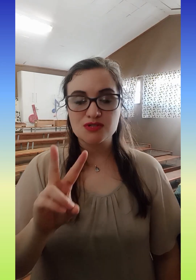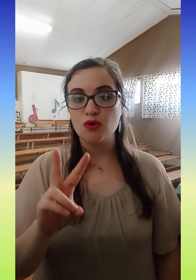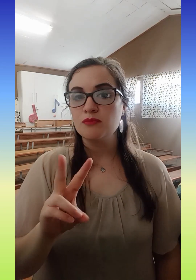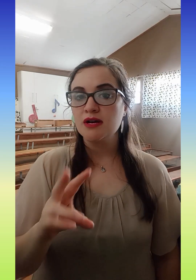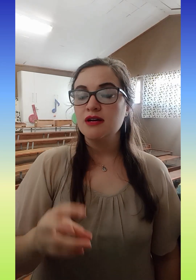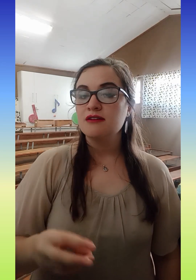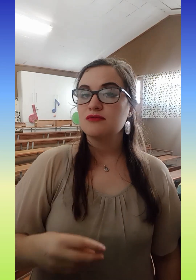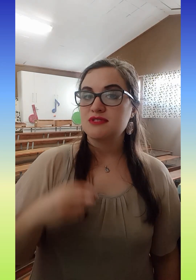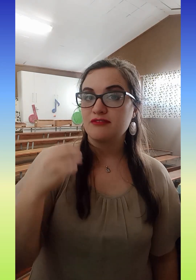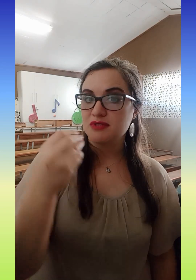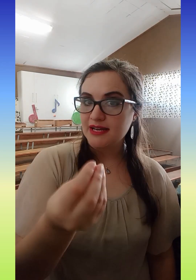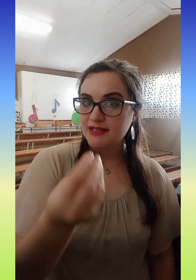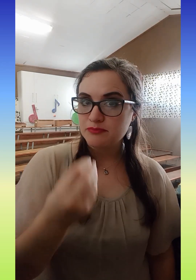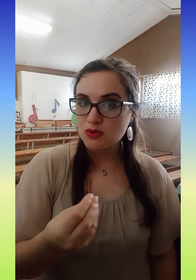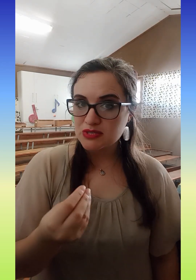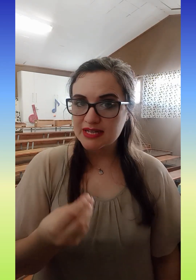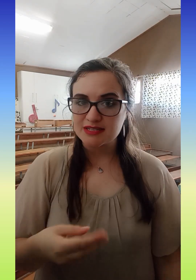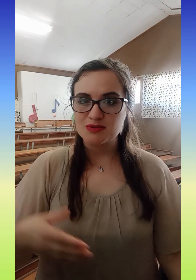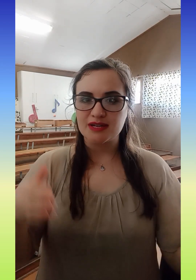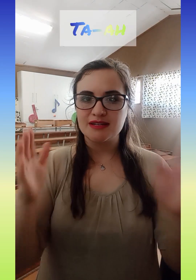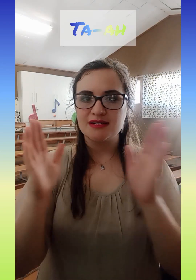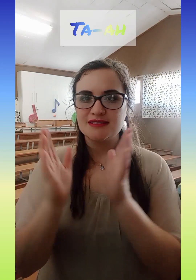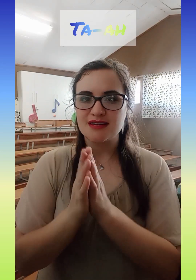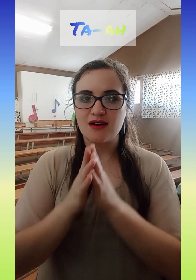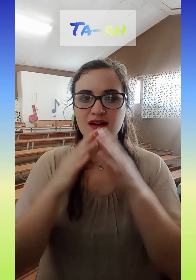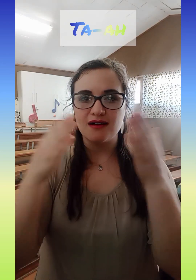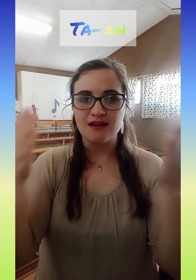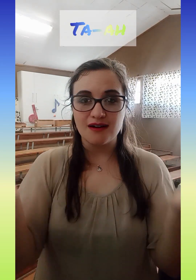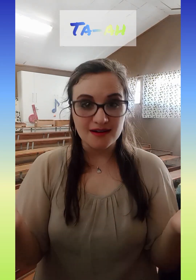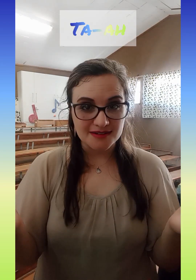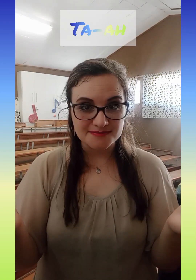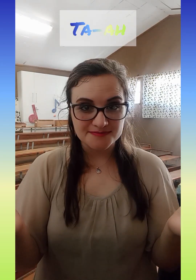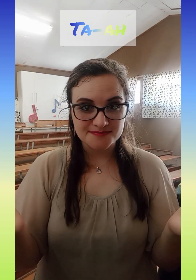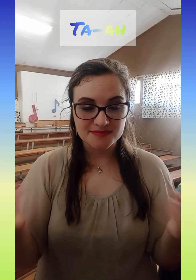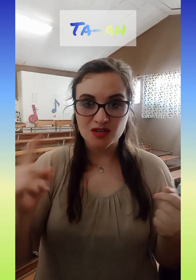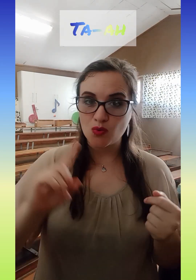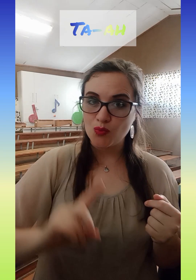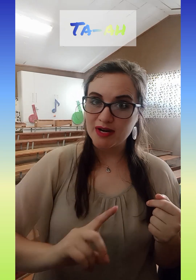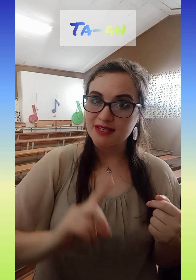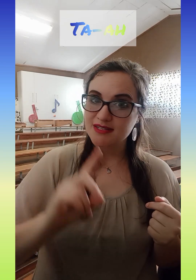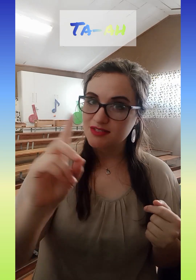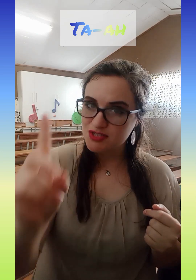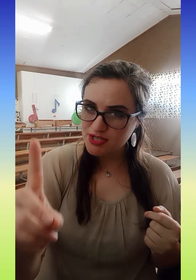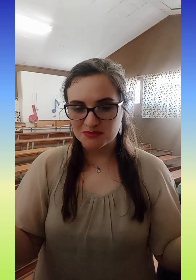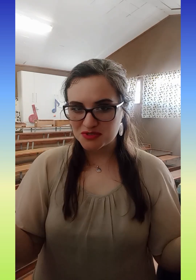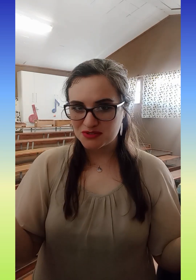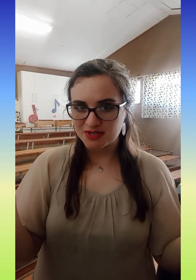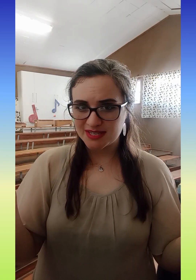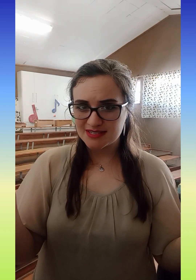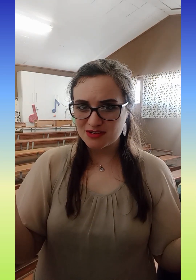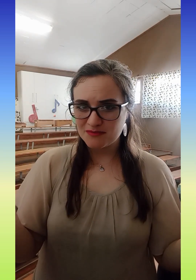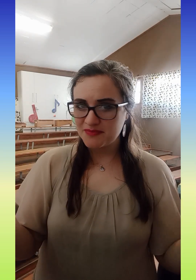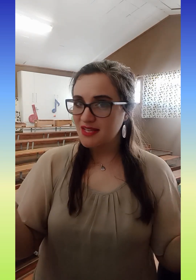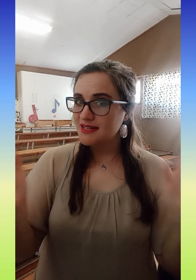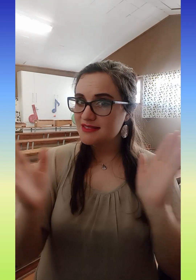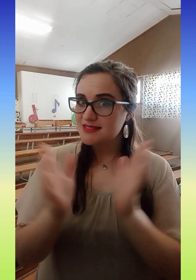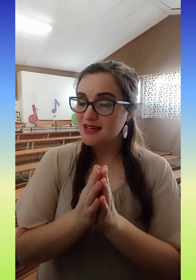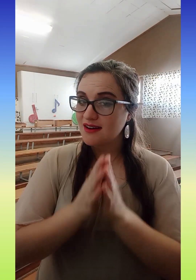hom volsaf met uit pols, like het so. Ta. One, two. Moes doen nog niekies sam. Ta.